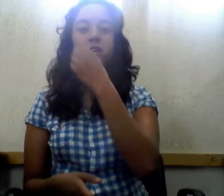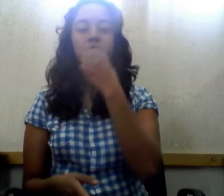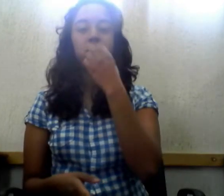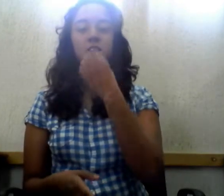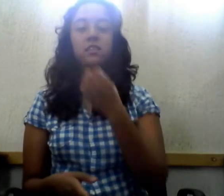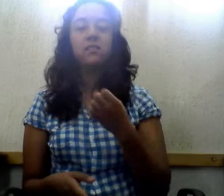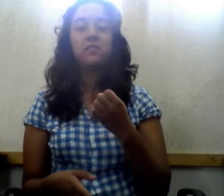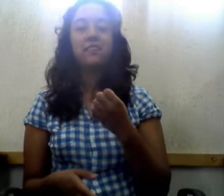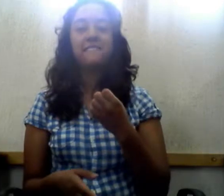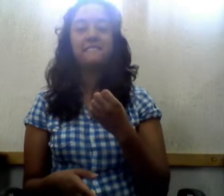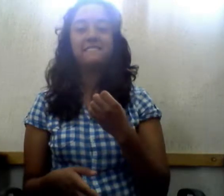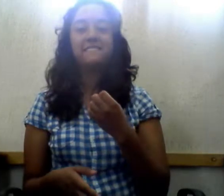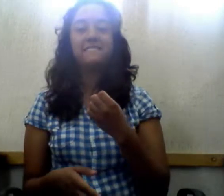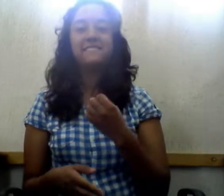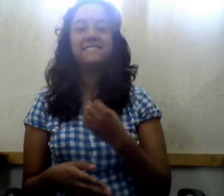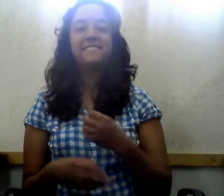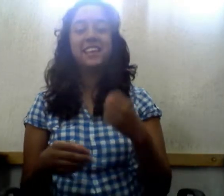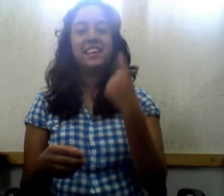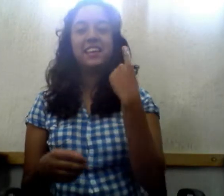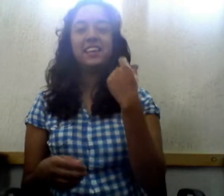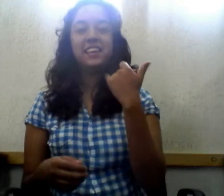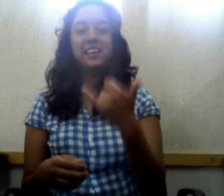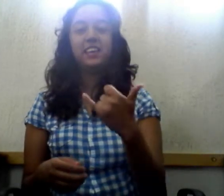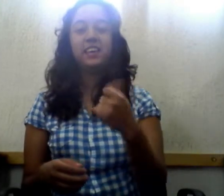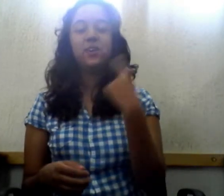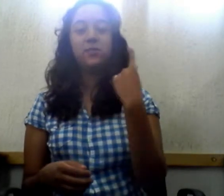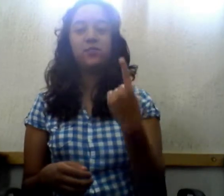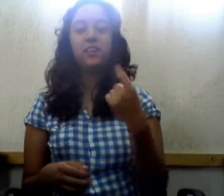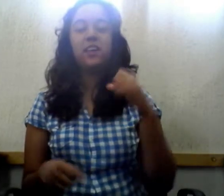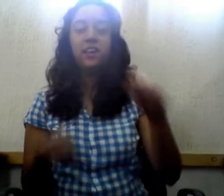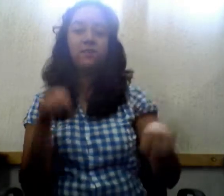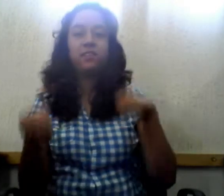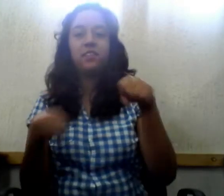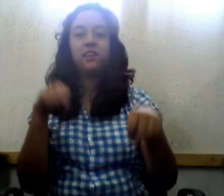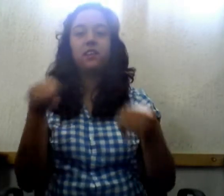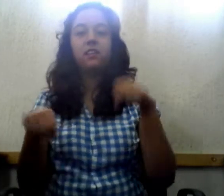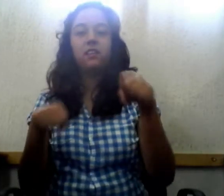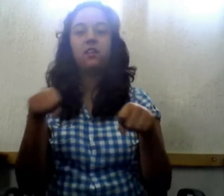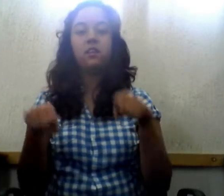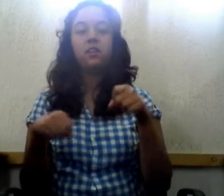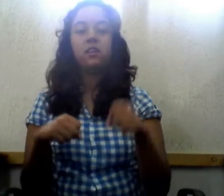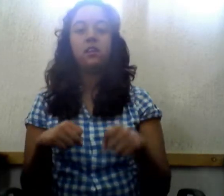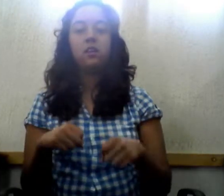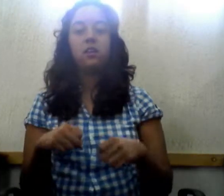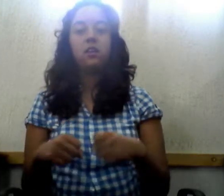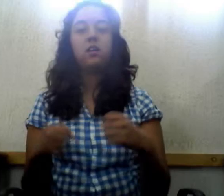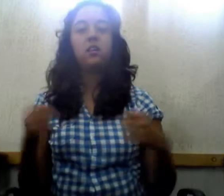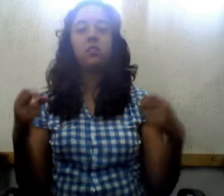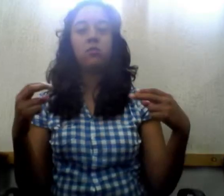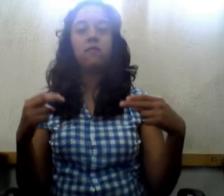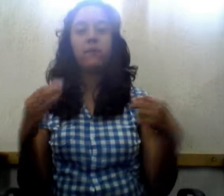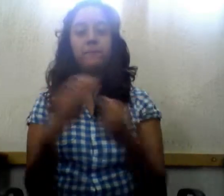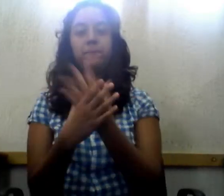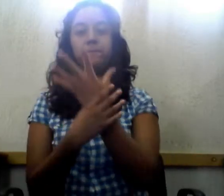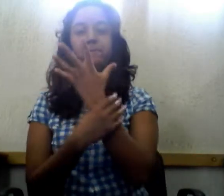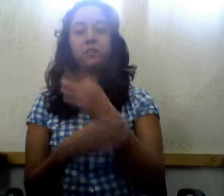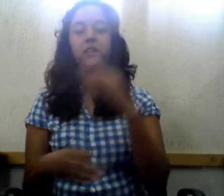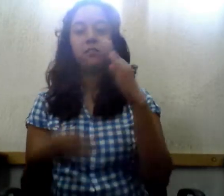Ir a la escuela, dándole ¿Viva, neta, neta? Un, una, nueva. nueva. Sí.